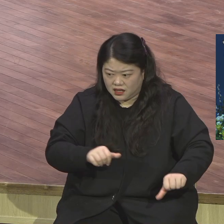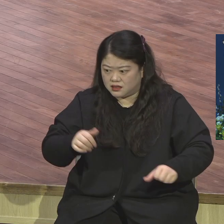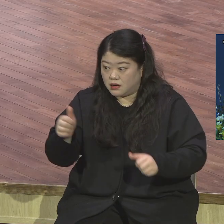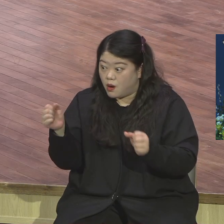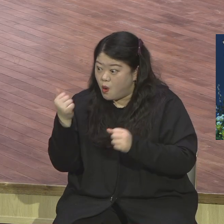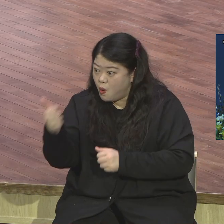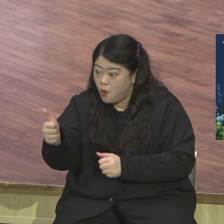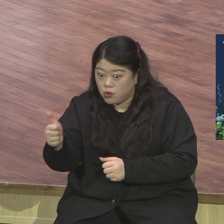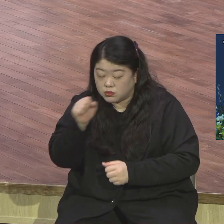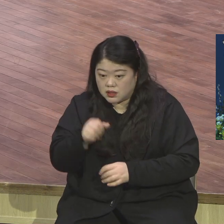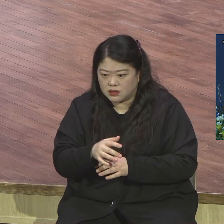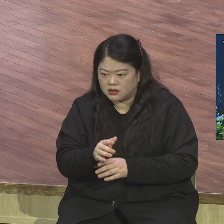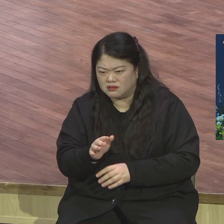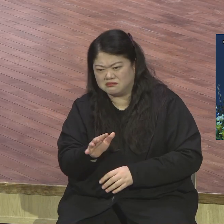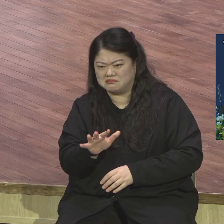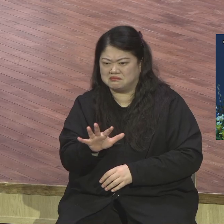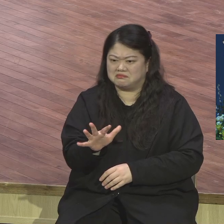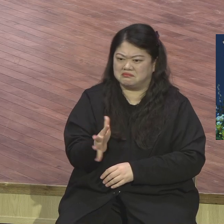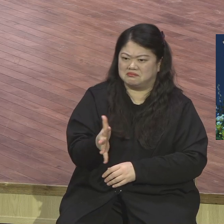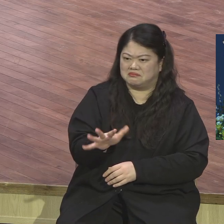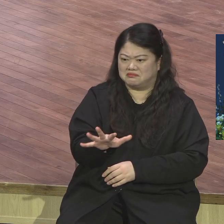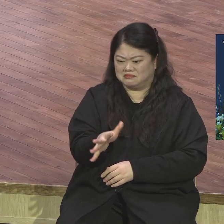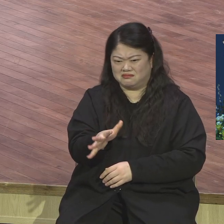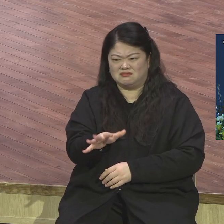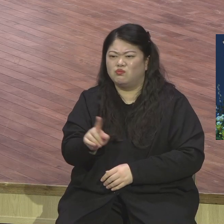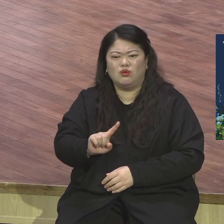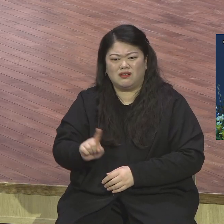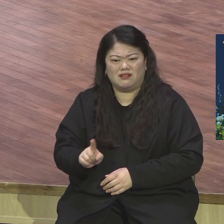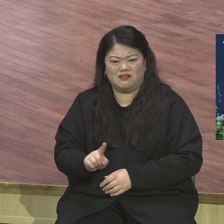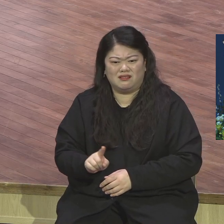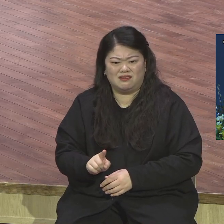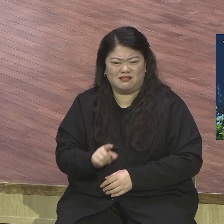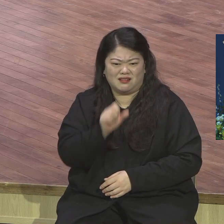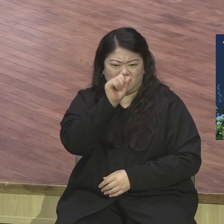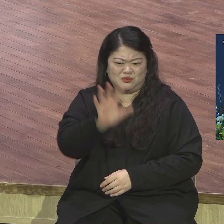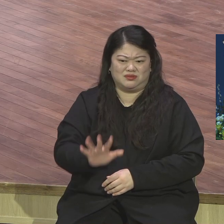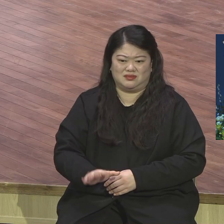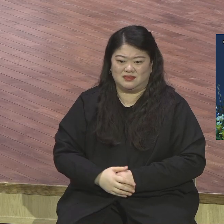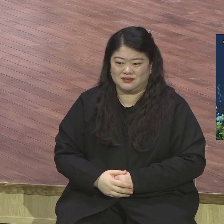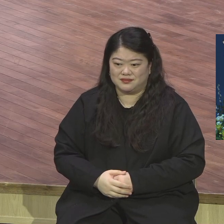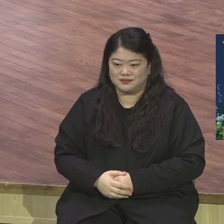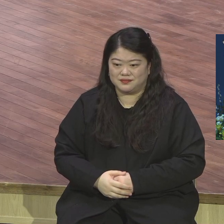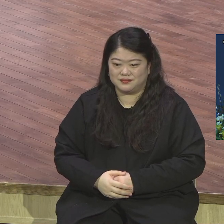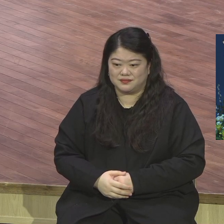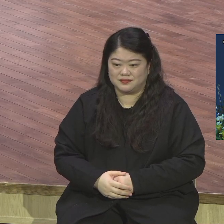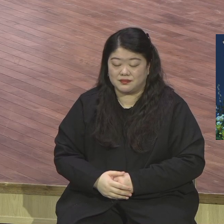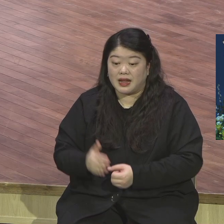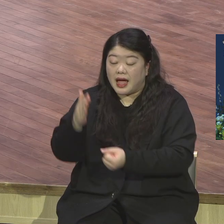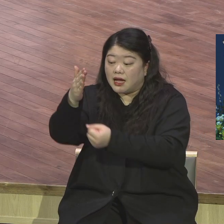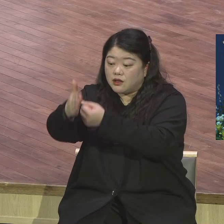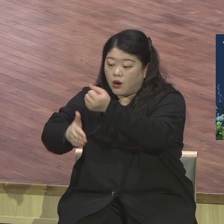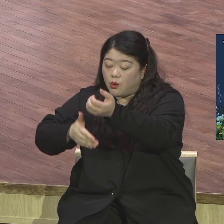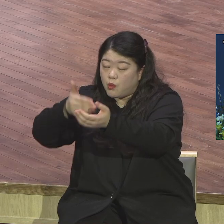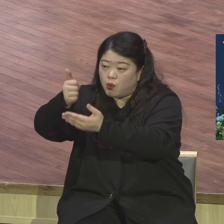하나님 여호와를 기억하라 이것은 24시 기도를 말합니다 24시